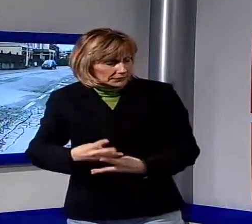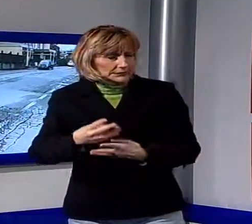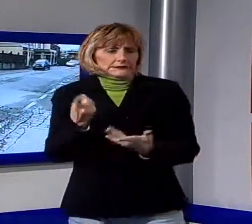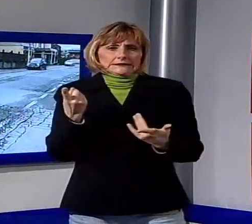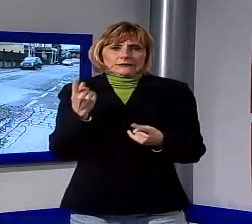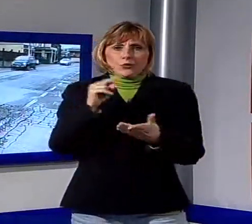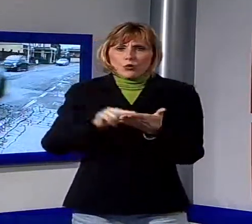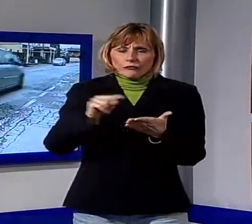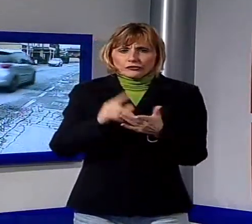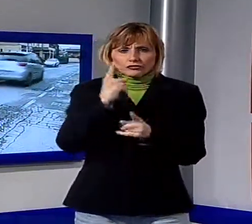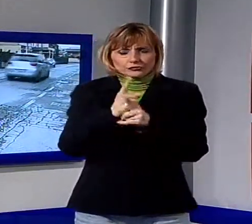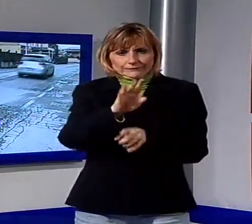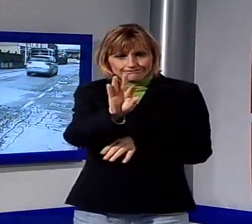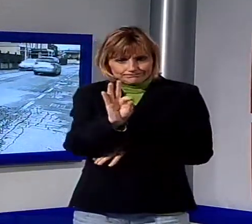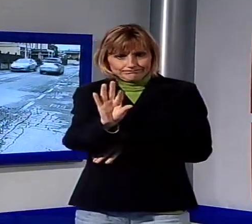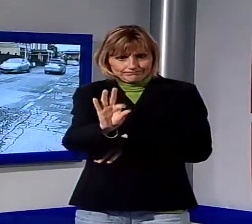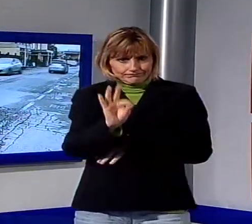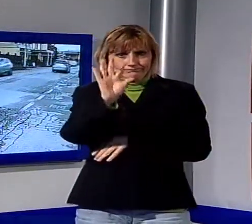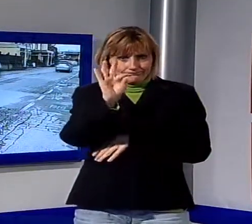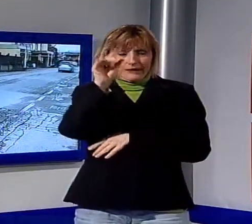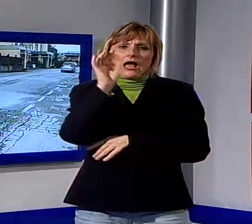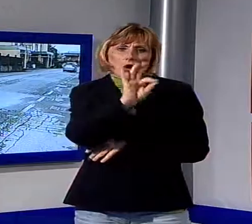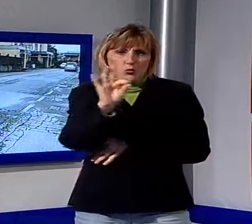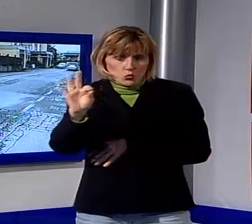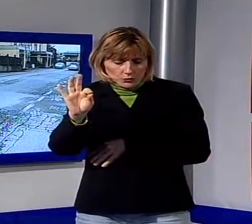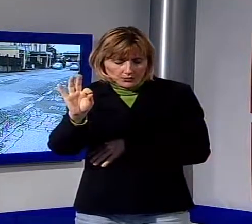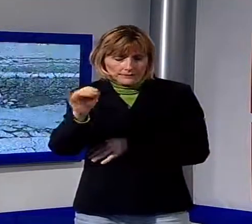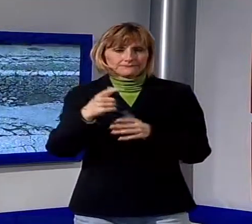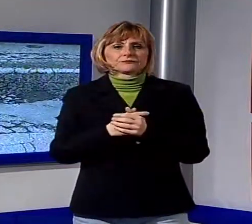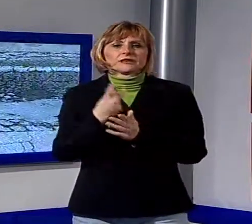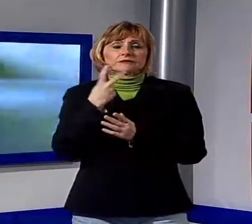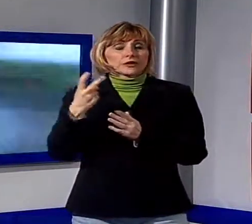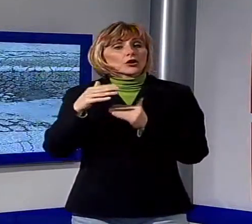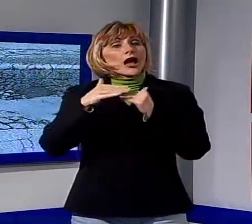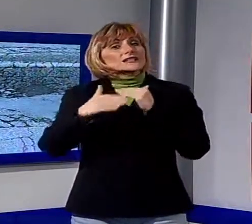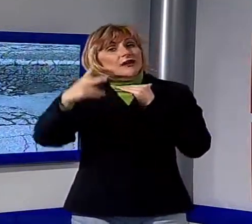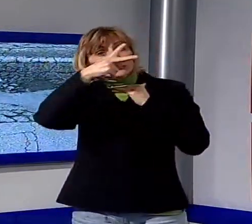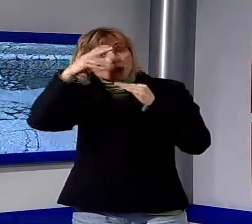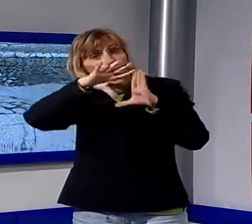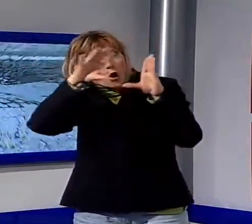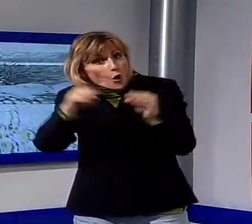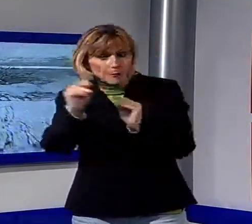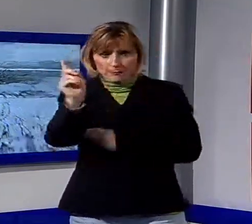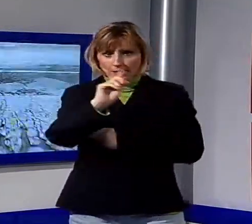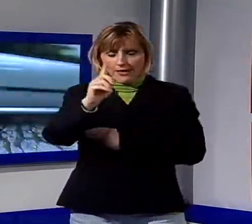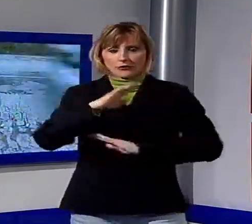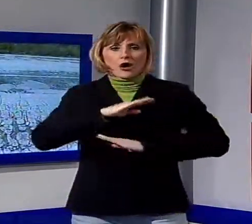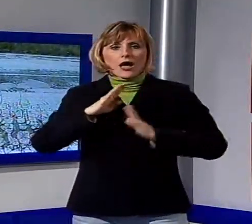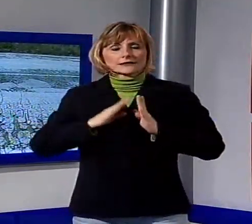scegliere alcune priorità da dove iniziare. Non si tratterà della riasfaltatura completa delle strade, ha spiegato l'assessore Celestino Marchini,